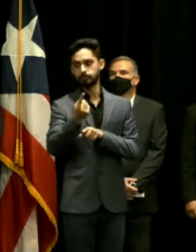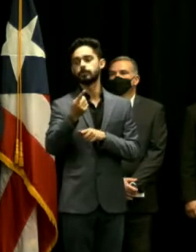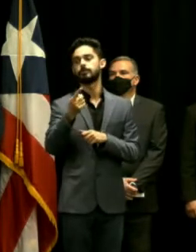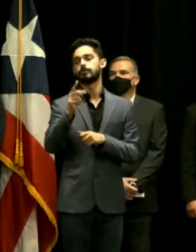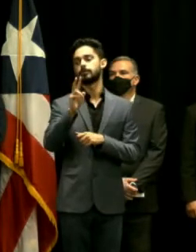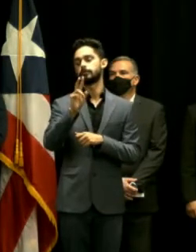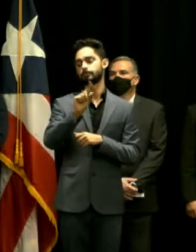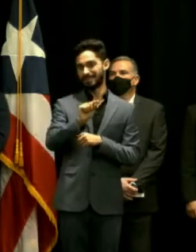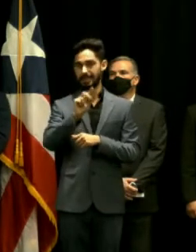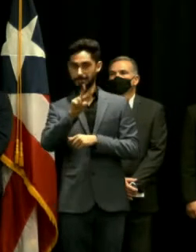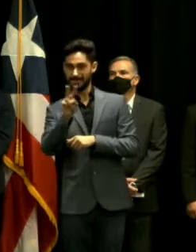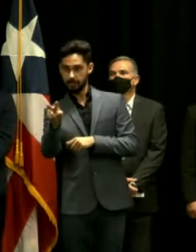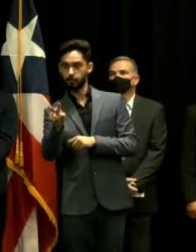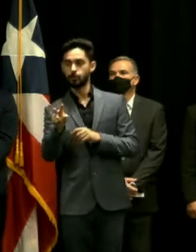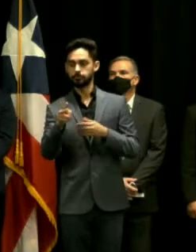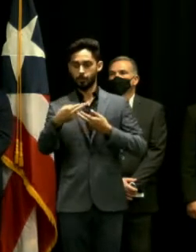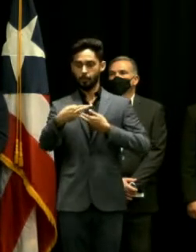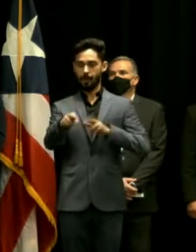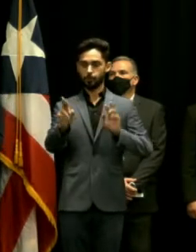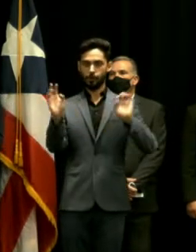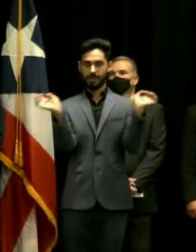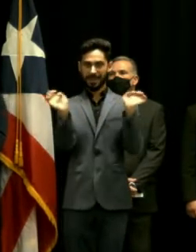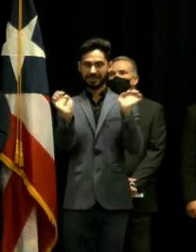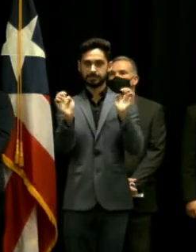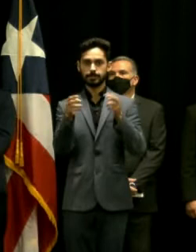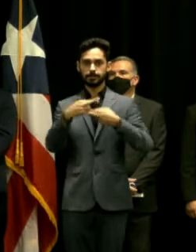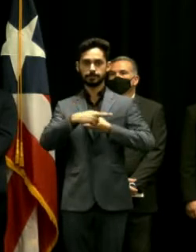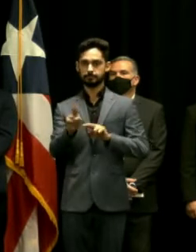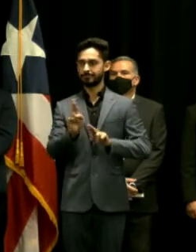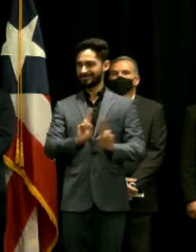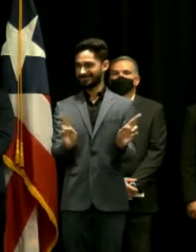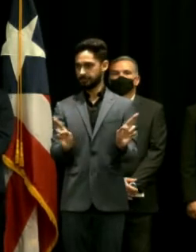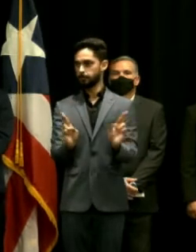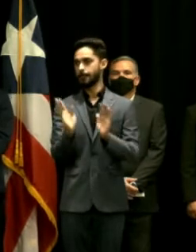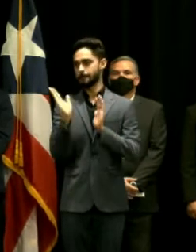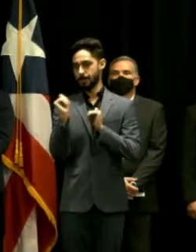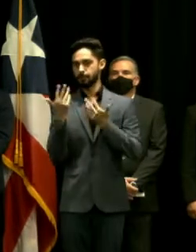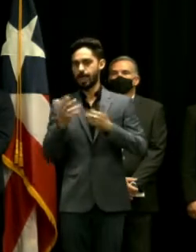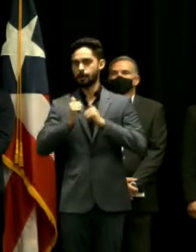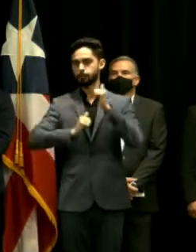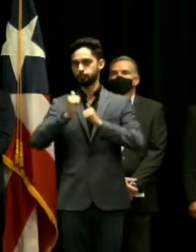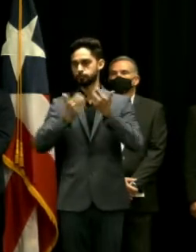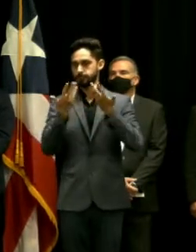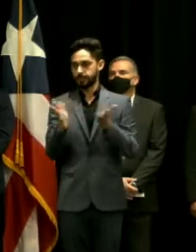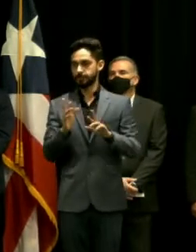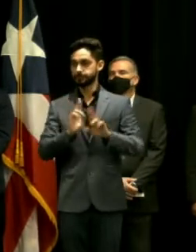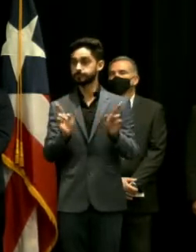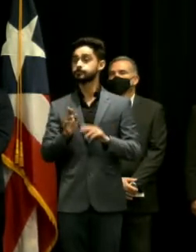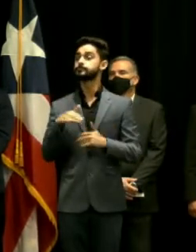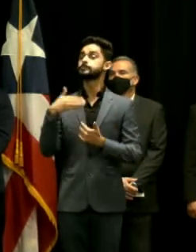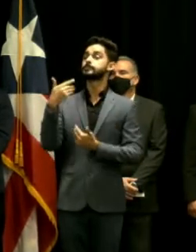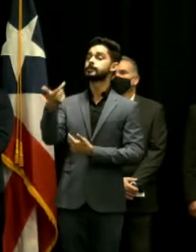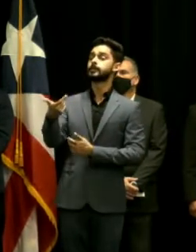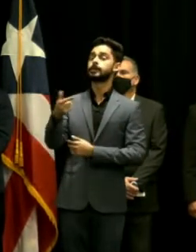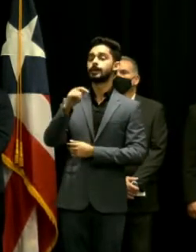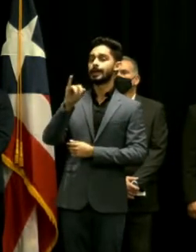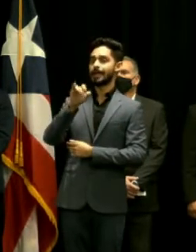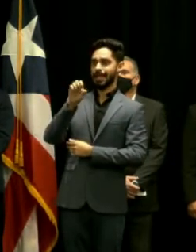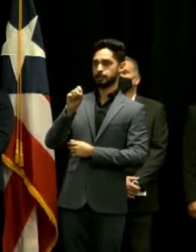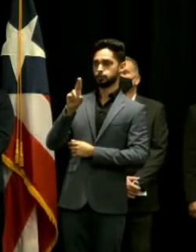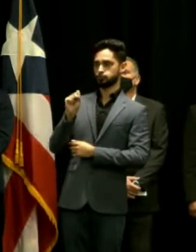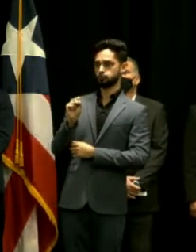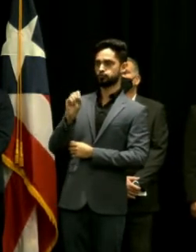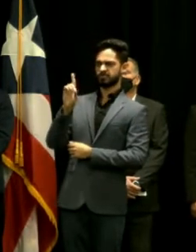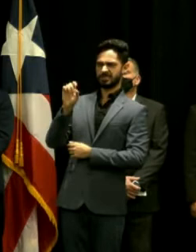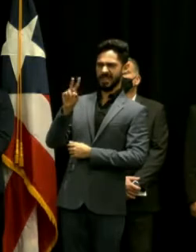será hasta que se haga ya totalmente realidad Jesús Dávila Sí, buenas tardes Buenas tardes Tengo